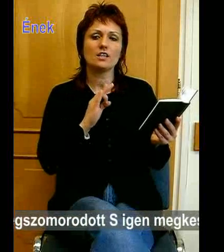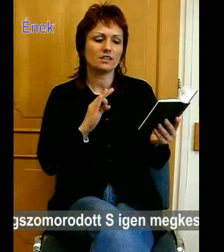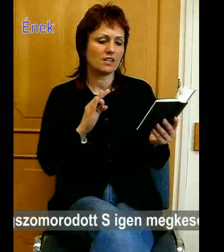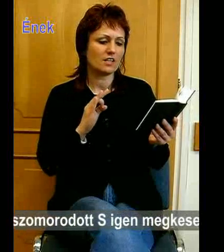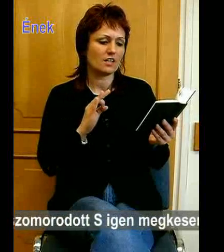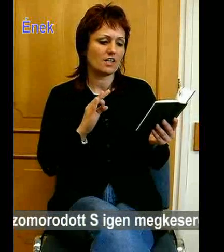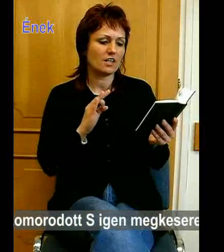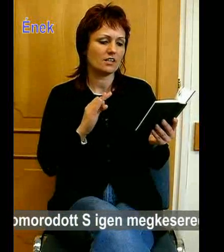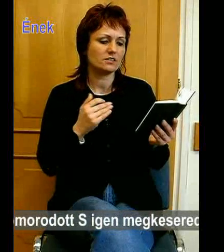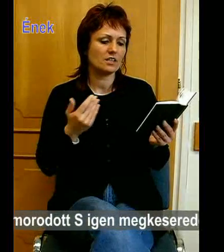énekeljük.